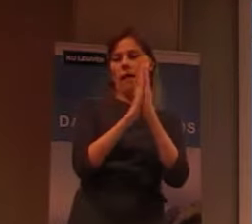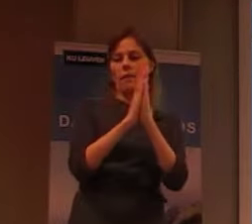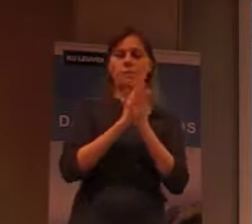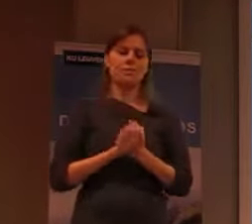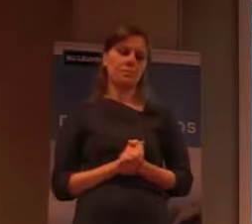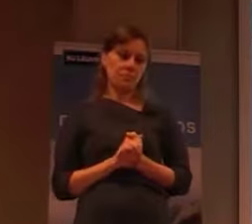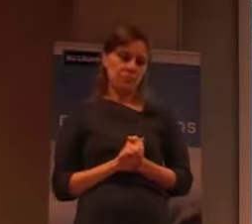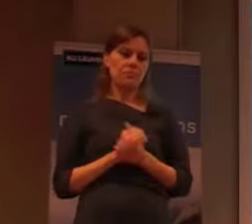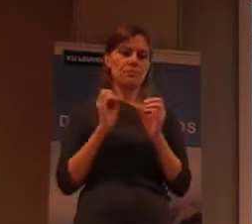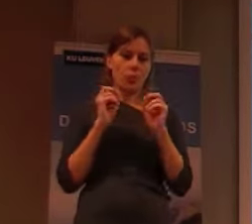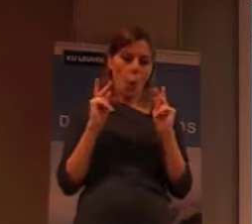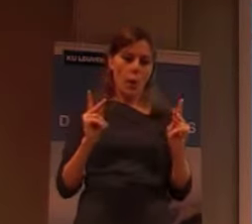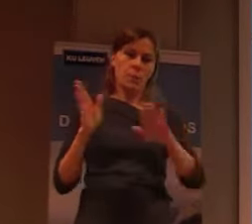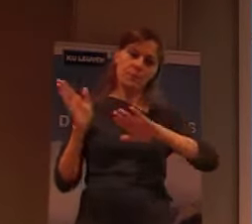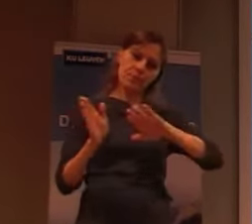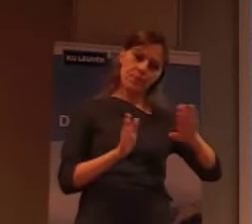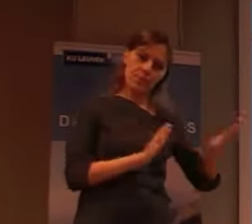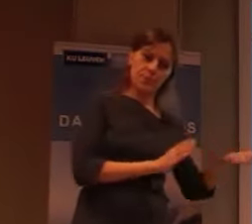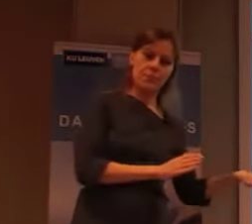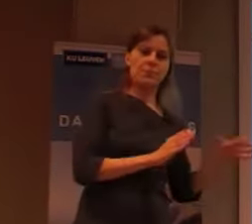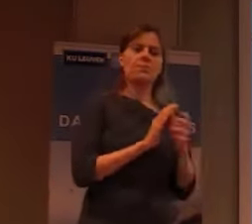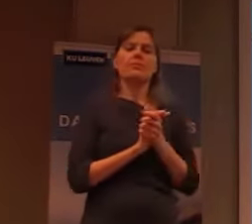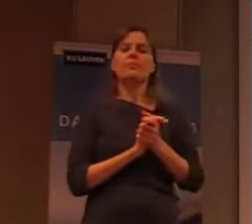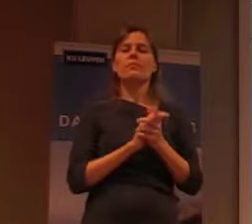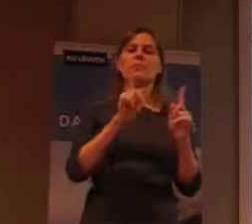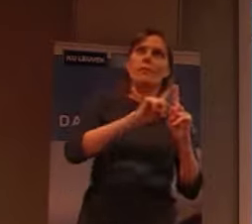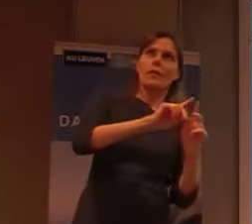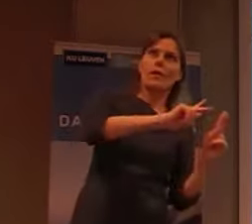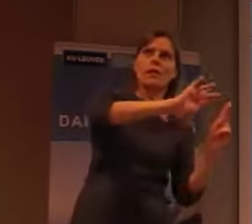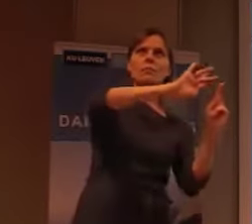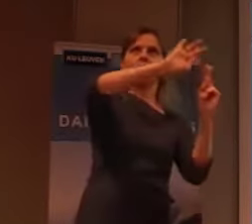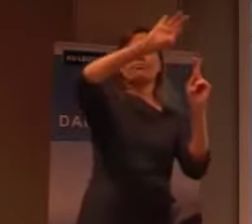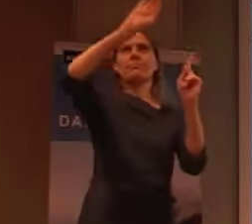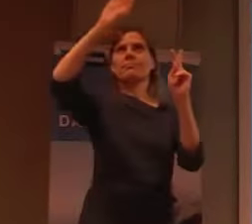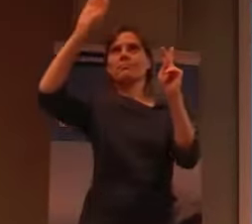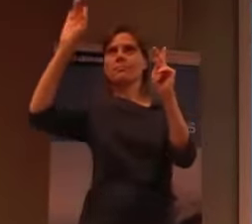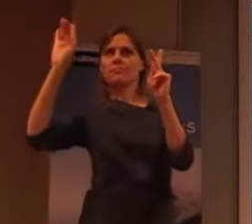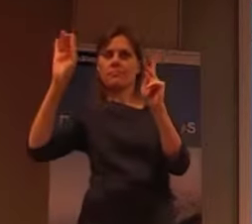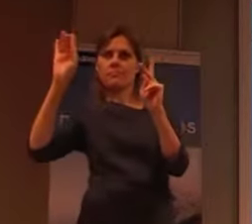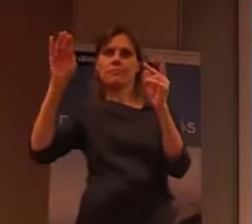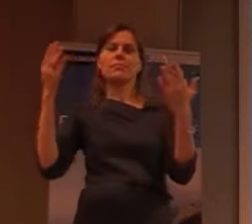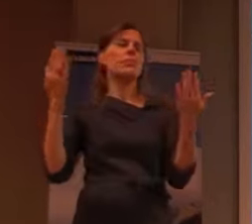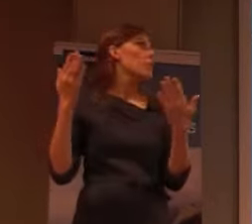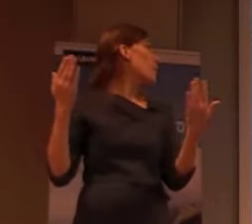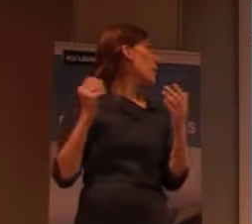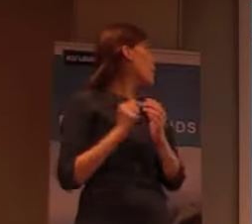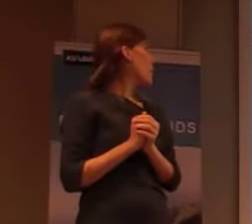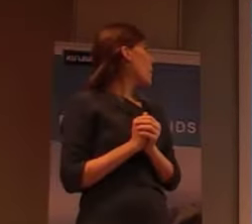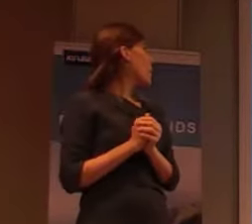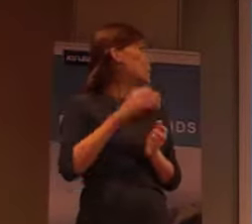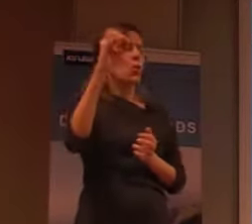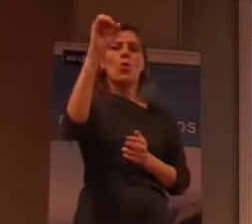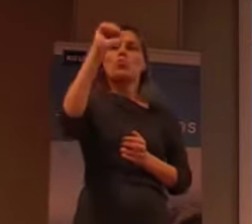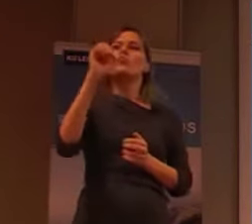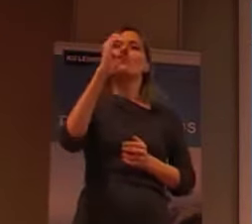En dan wil ik jullie eventjes meenemen aan de andere kant van de wereld. En dat is namelijk Sorok Island. En Sorok